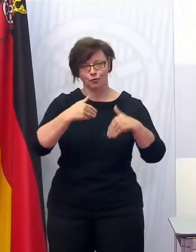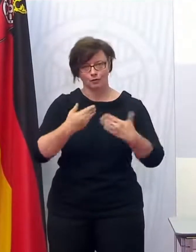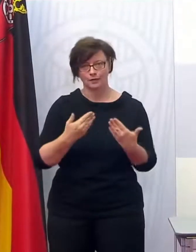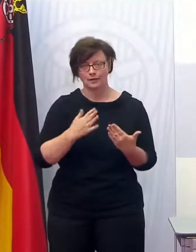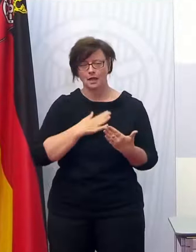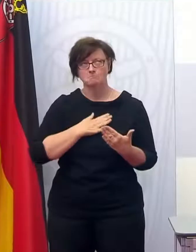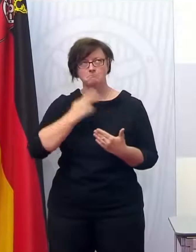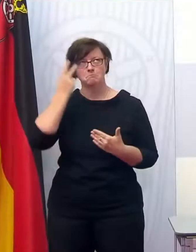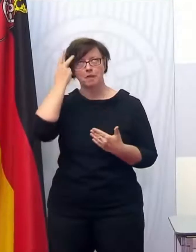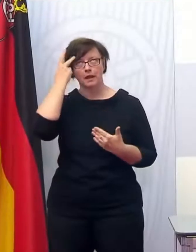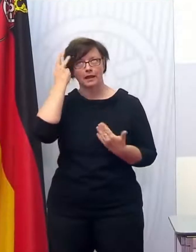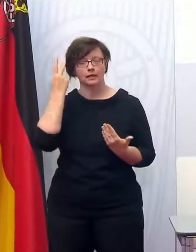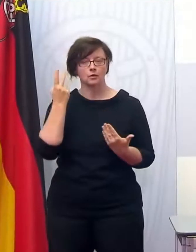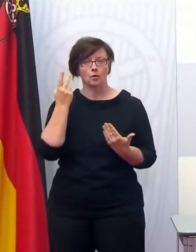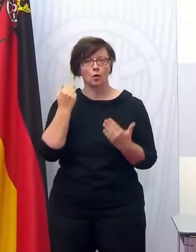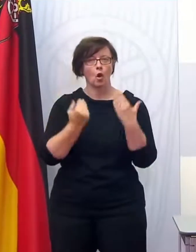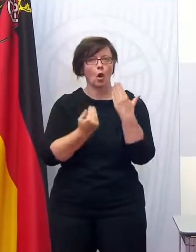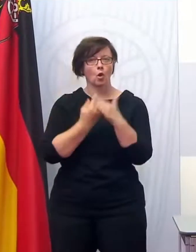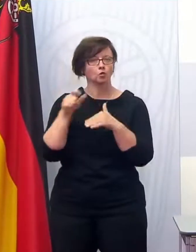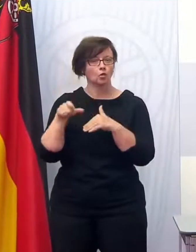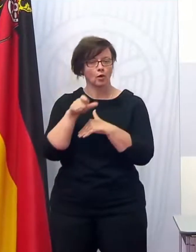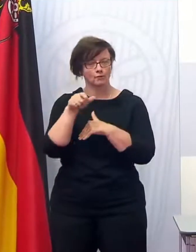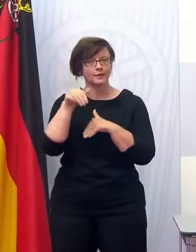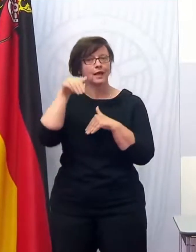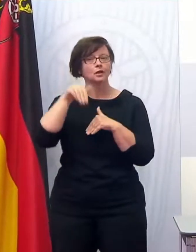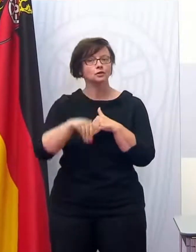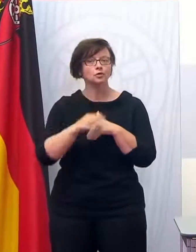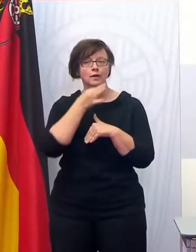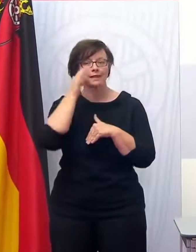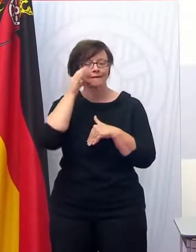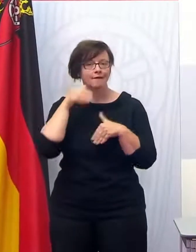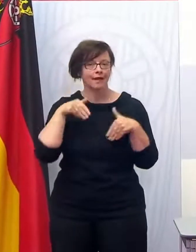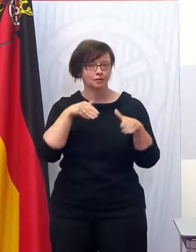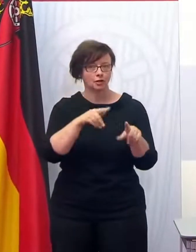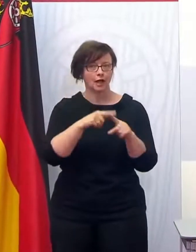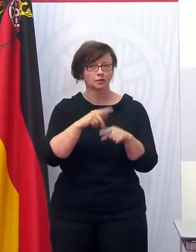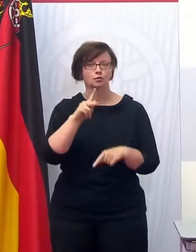meiner Erinnerung ist das Neuwied, Südliche Weinstraße und Kusel.